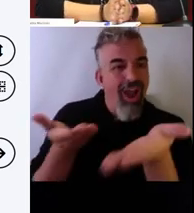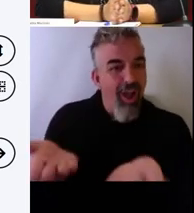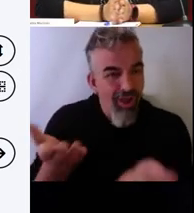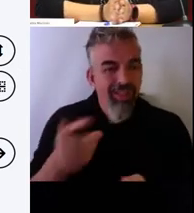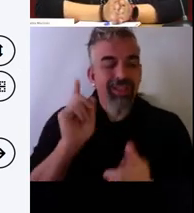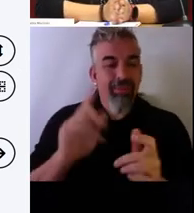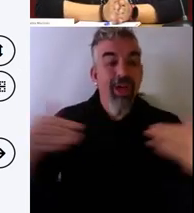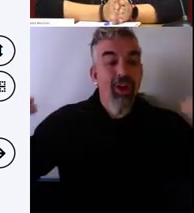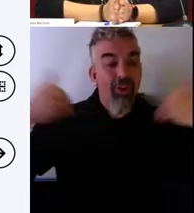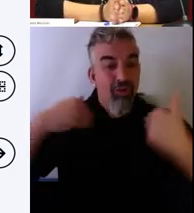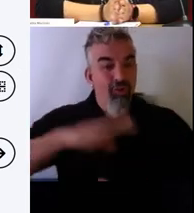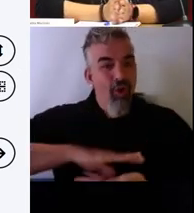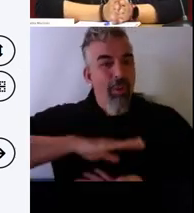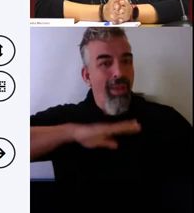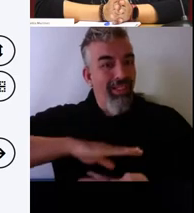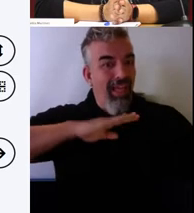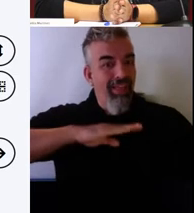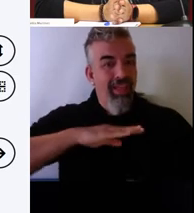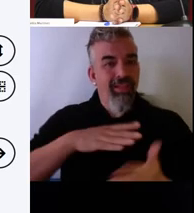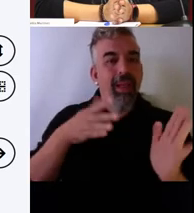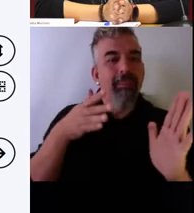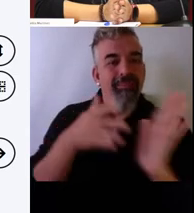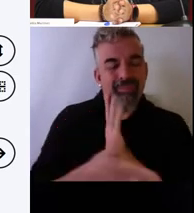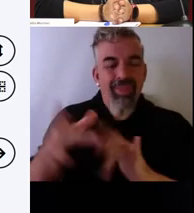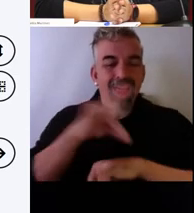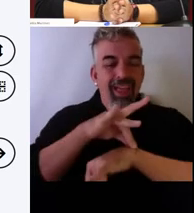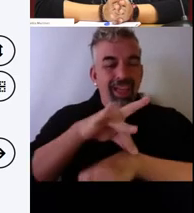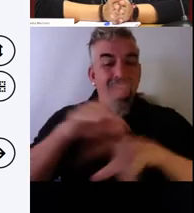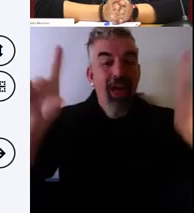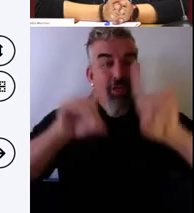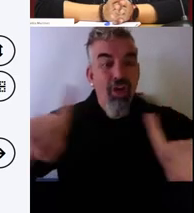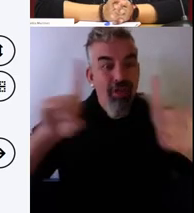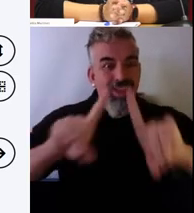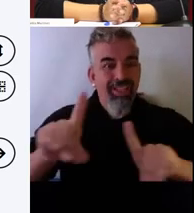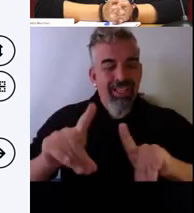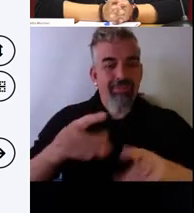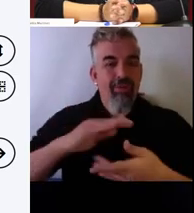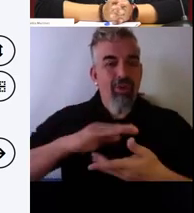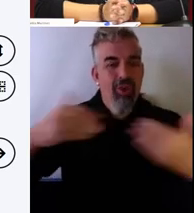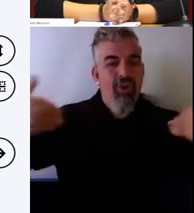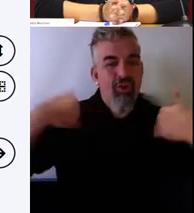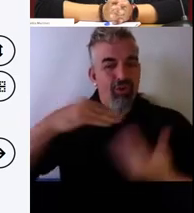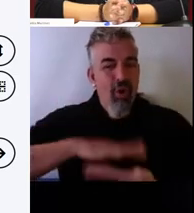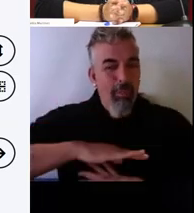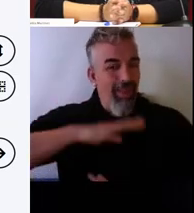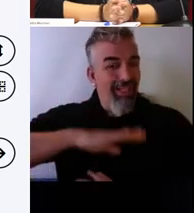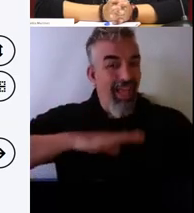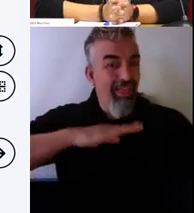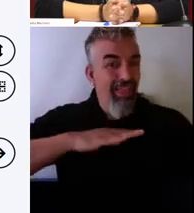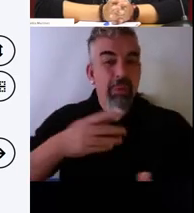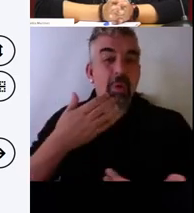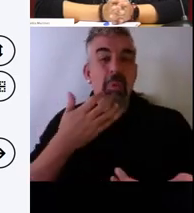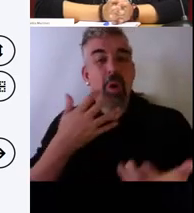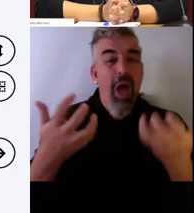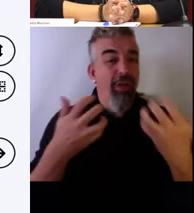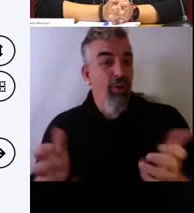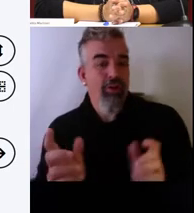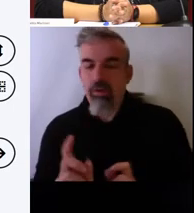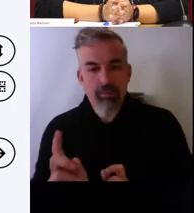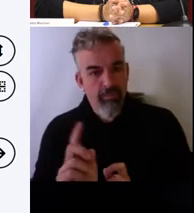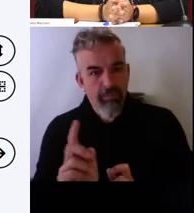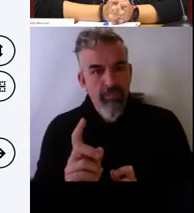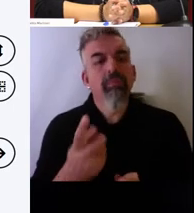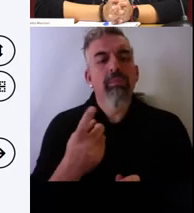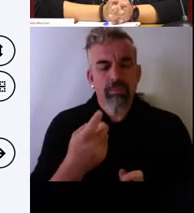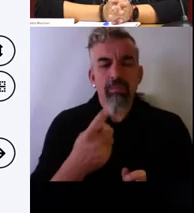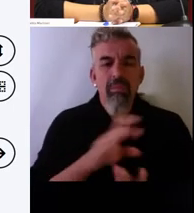competencias, que parece que las ponemos en la guía de los docentes, como que hay que rellenar, es un hueco que hay rellenar, nos vamos al hueco y decimos, venga,